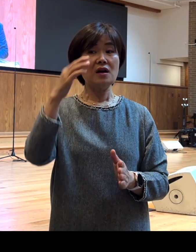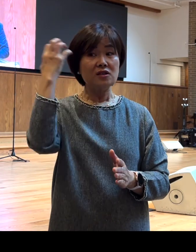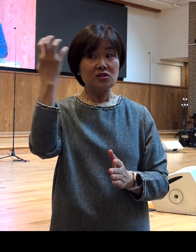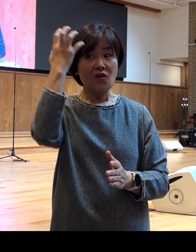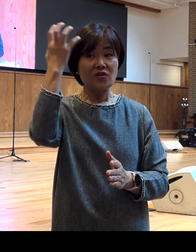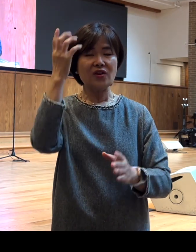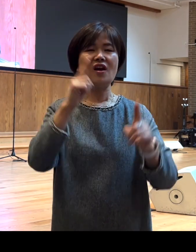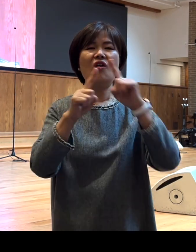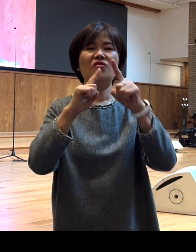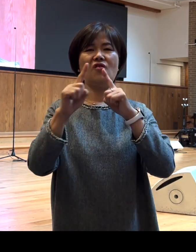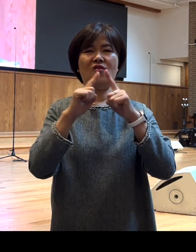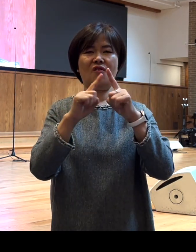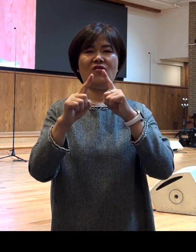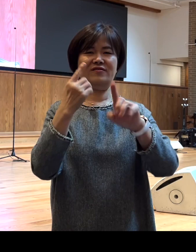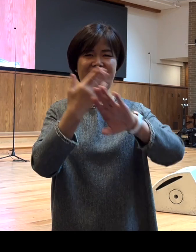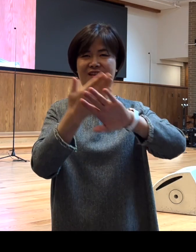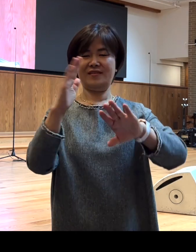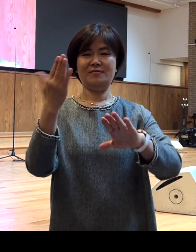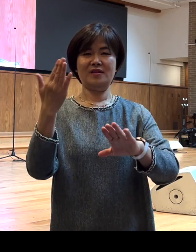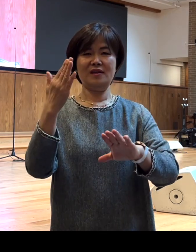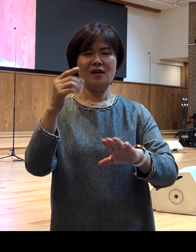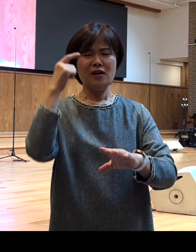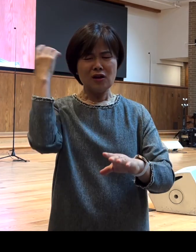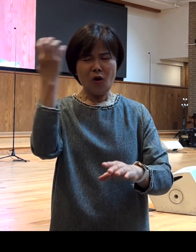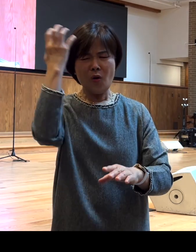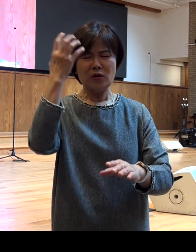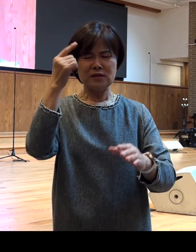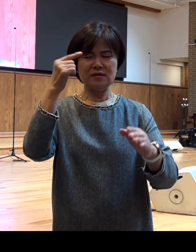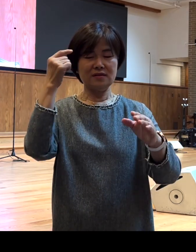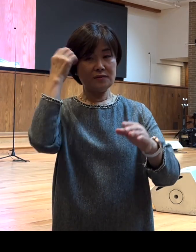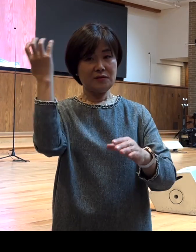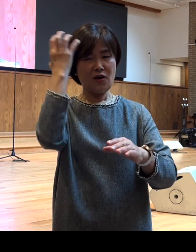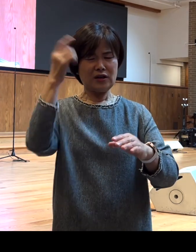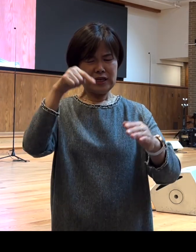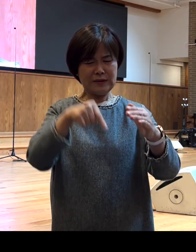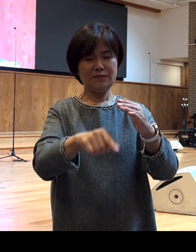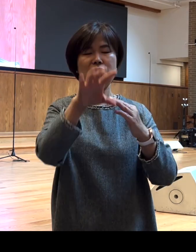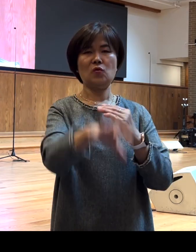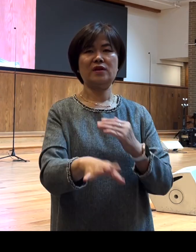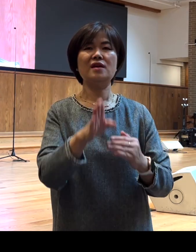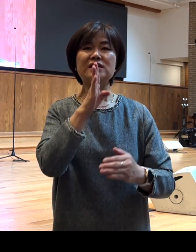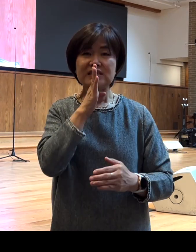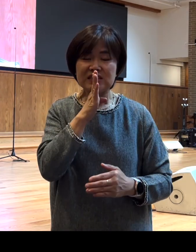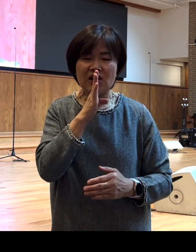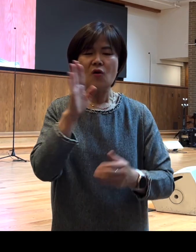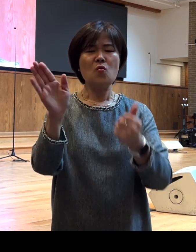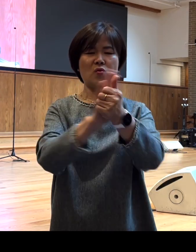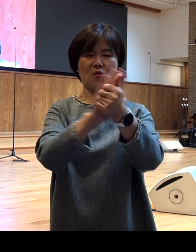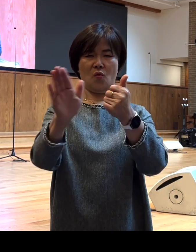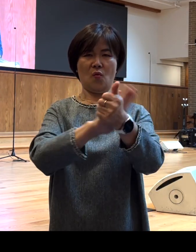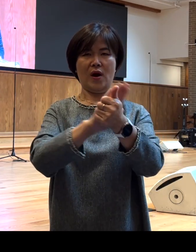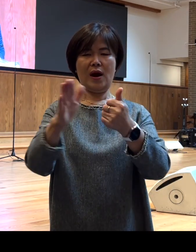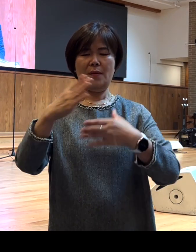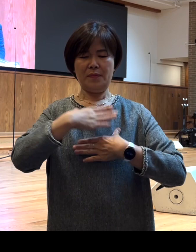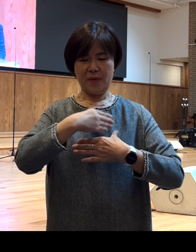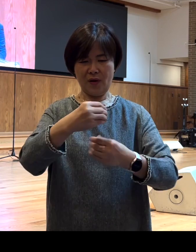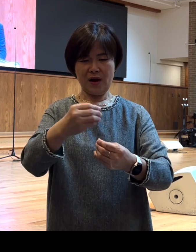언어는 정말 그 영혼, 심령 깊은 곳에 진정한 위로와 평강을 주고 사람을